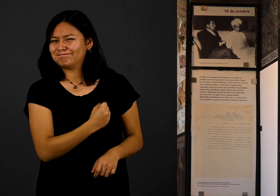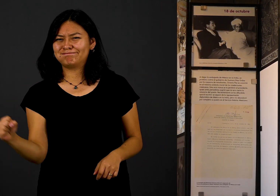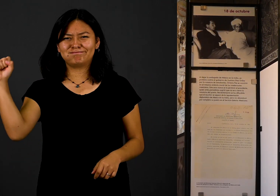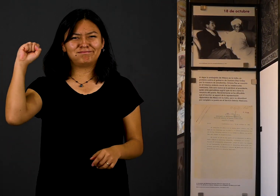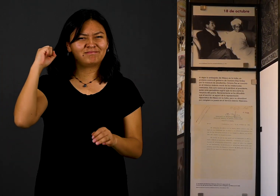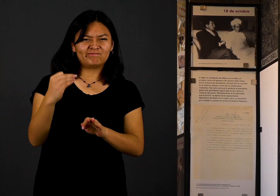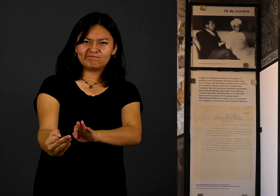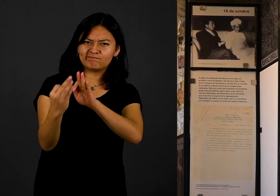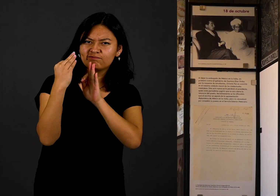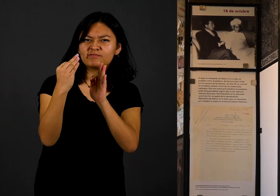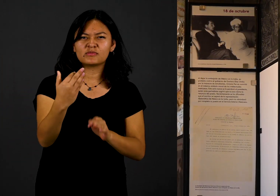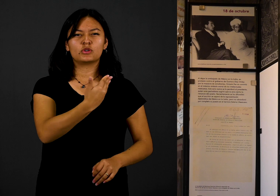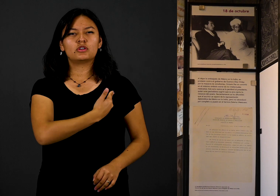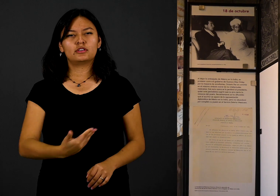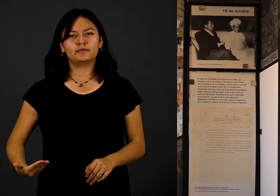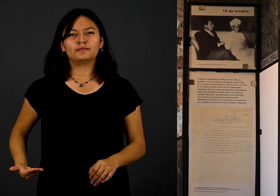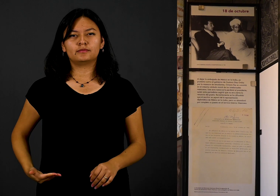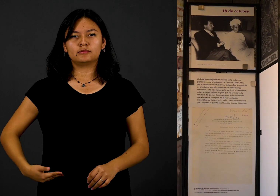tiene un valor importante para ese momento.